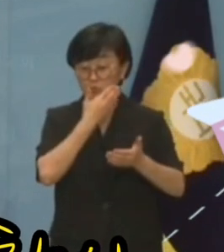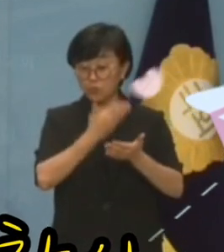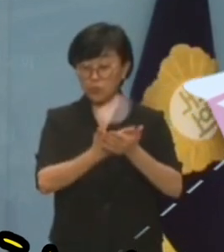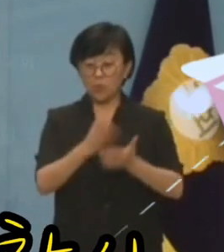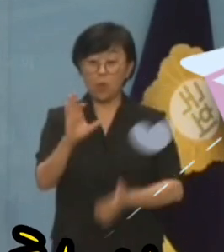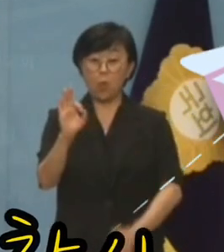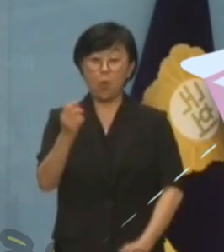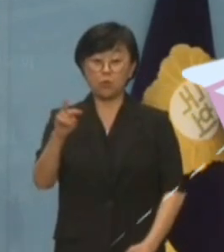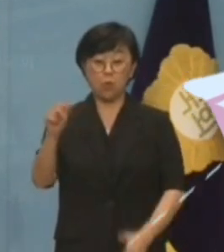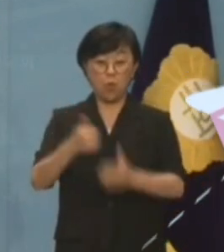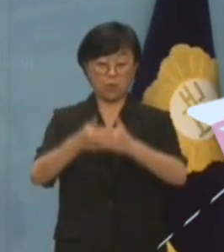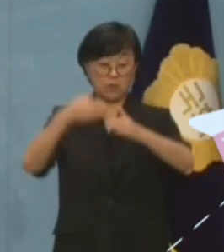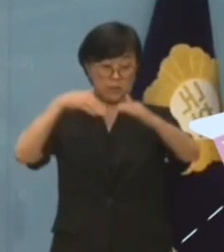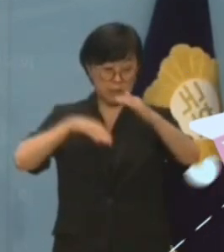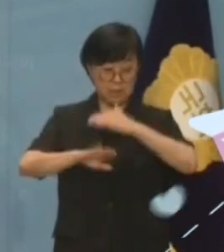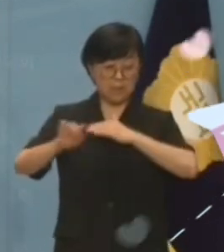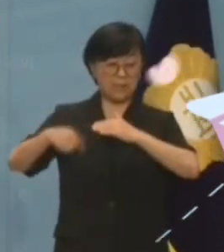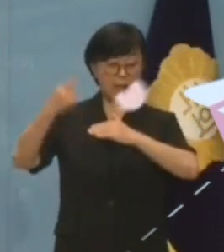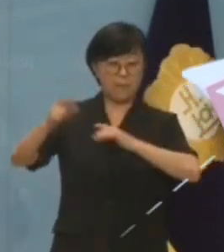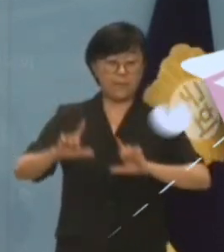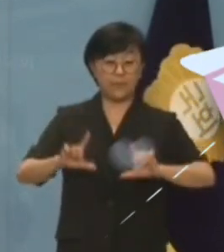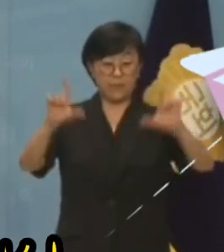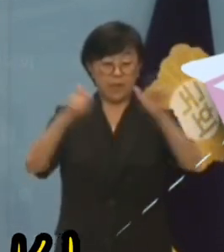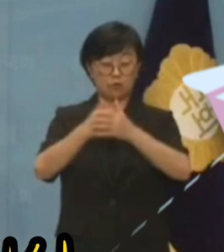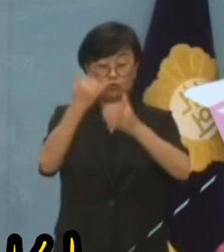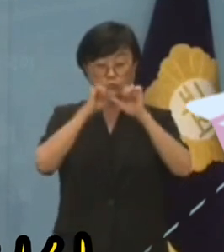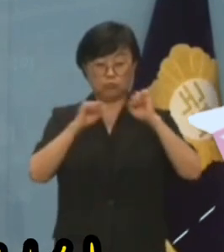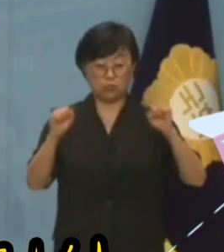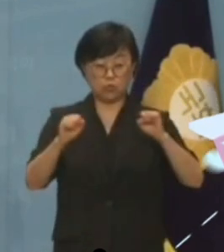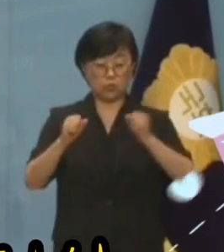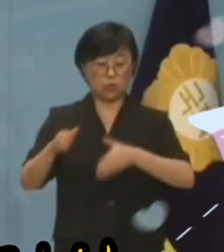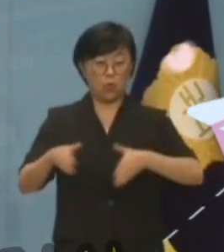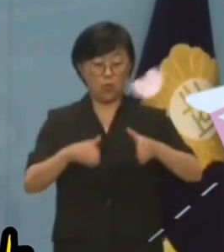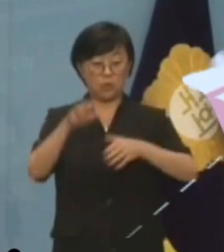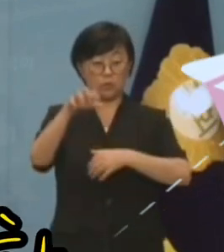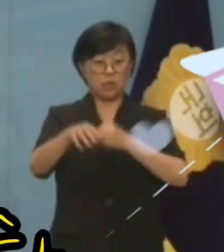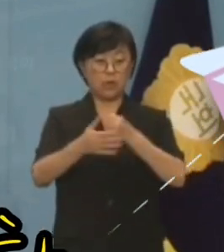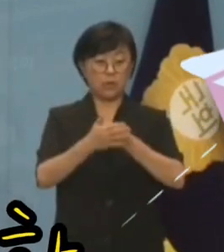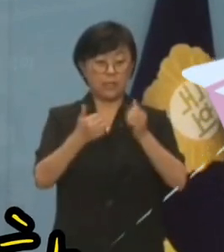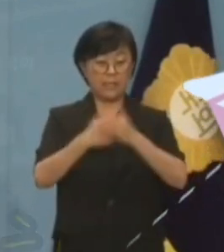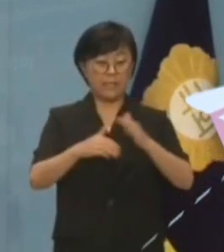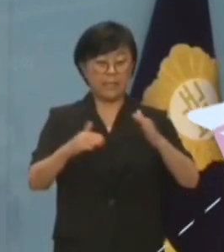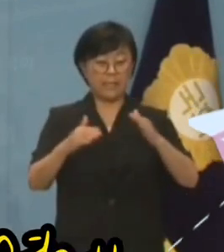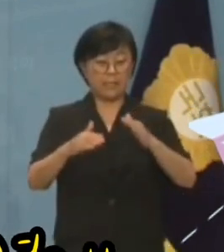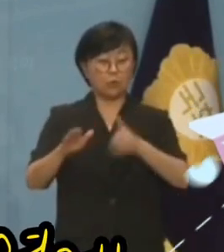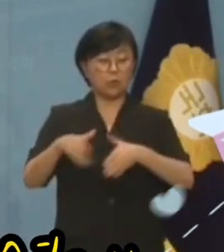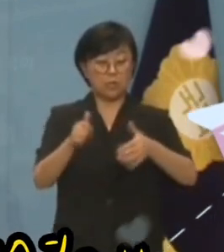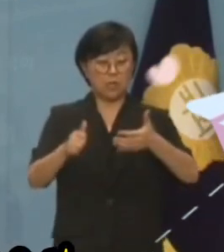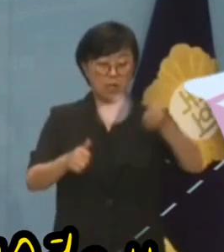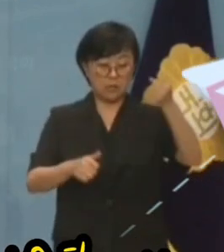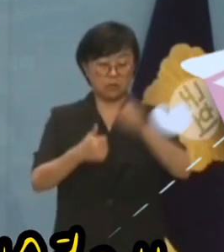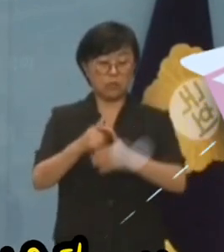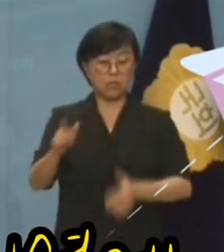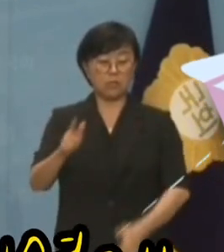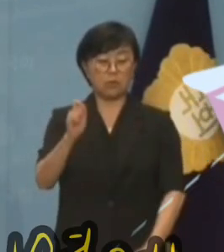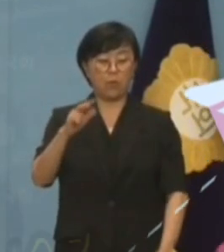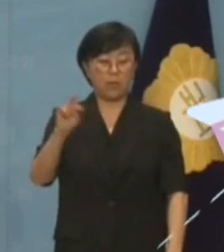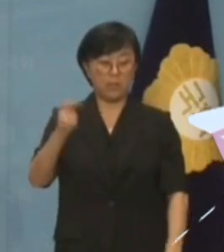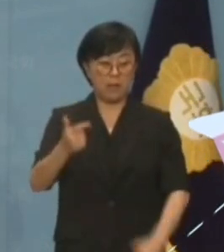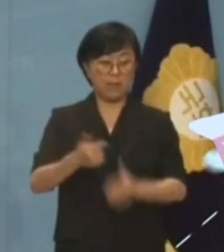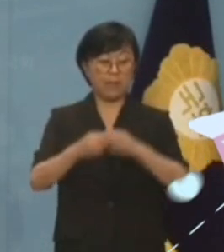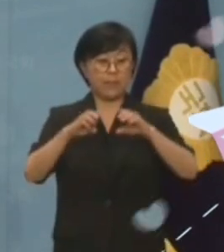오송지하차도 참사 다음 날 충북도청이 김영환 충북도지사 일가가 소유한 괴산땅 인근